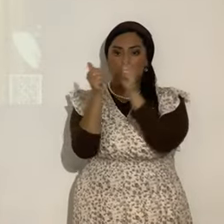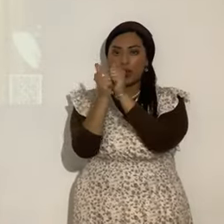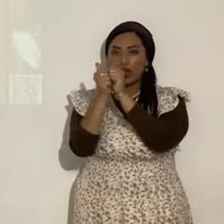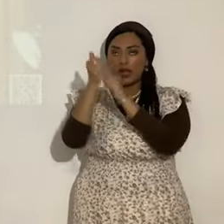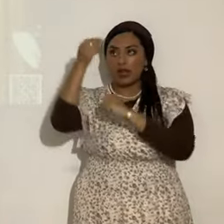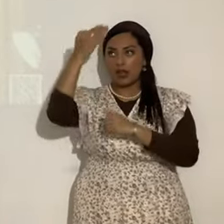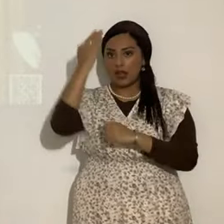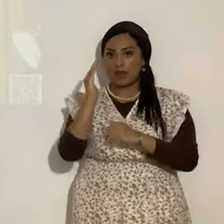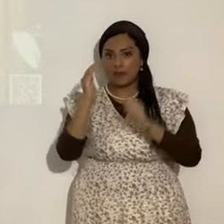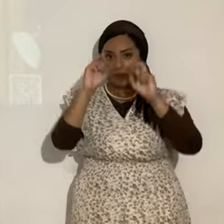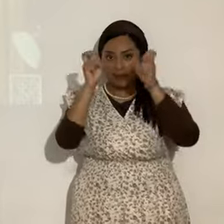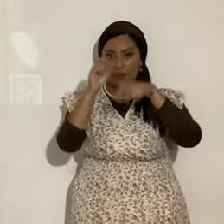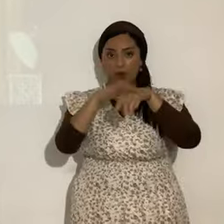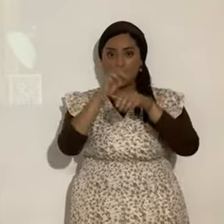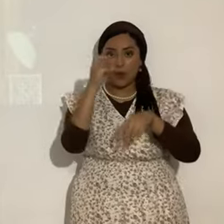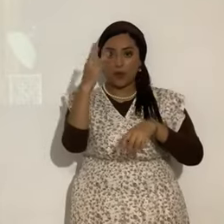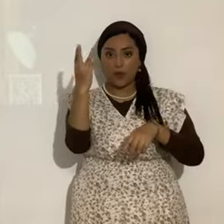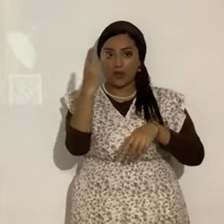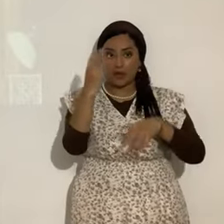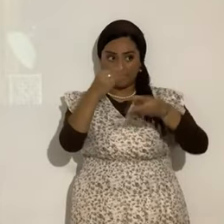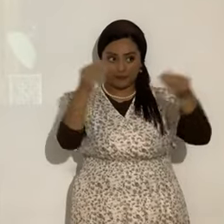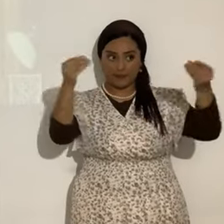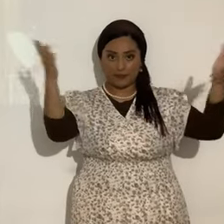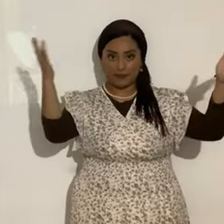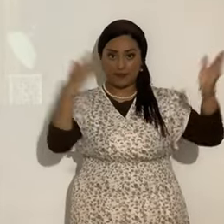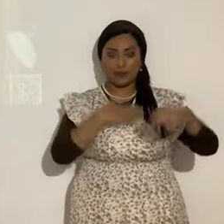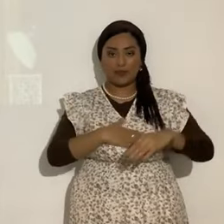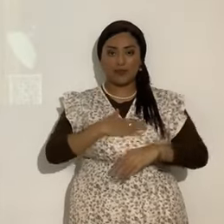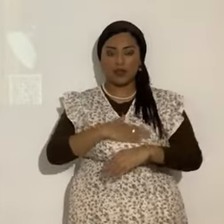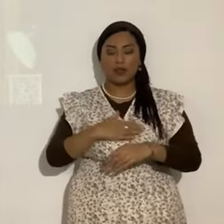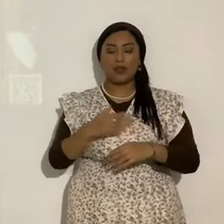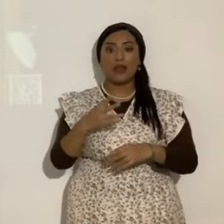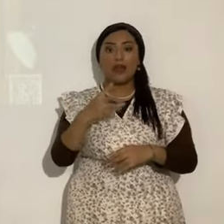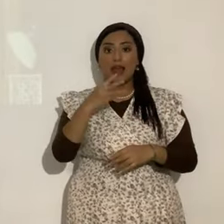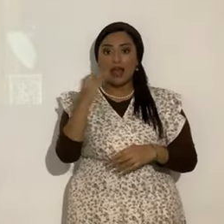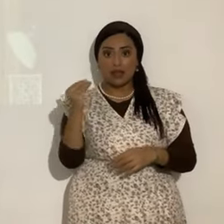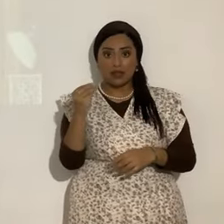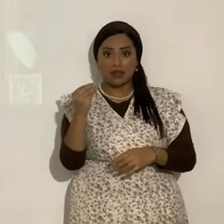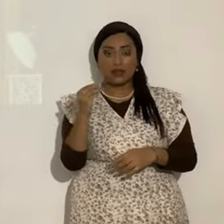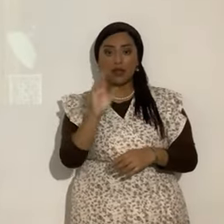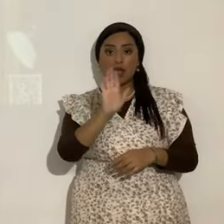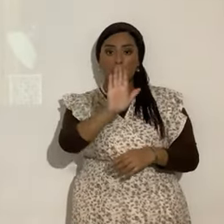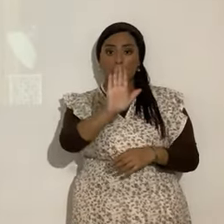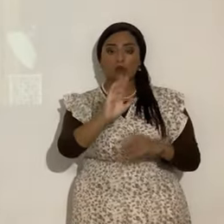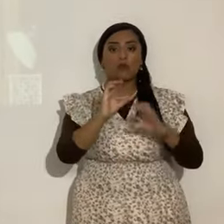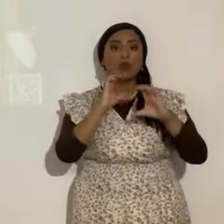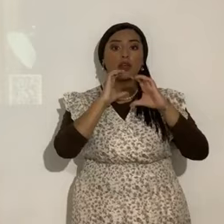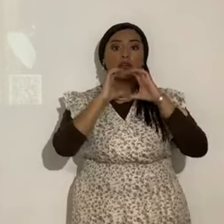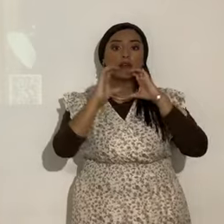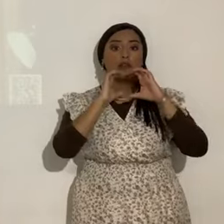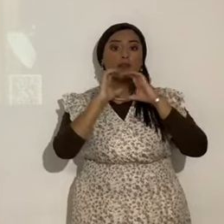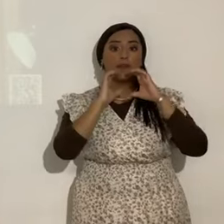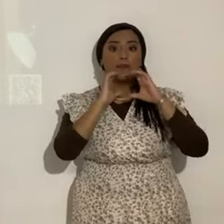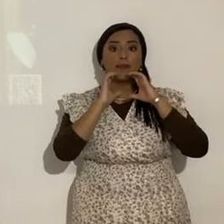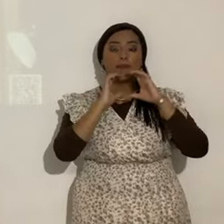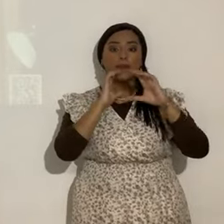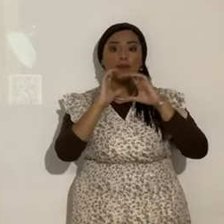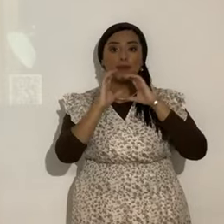Ser amigo de Elohim, para que vayan corriendo la voz. Y en sus comentarios, en los comentarios, perdón,